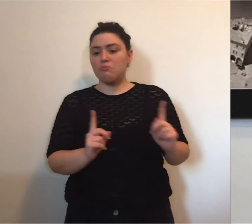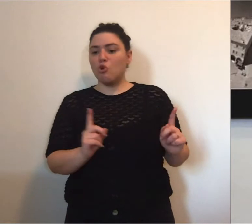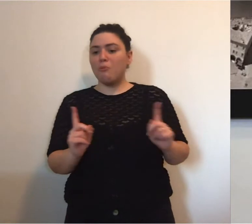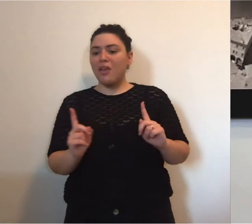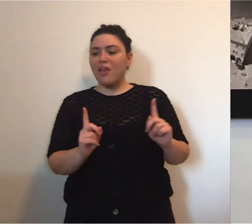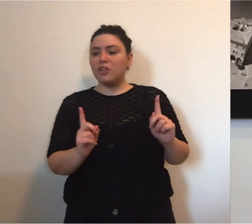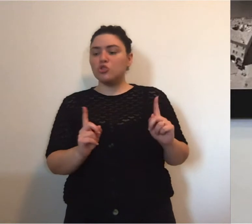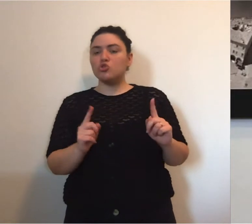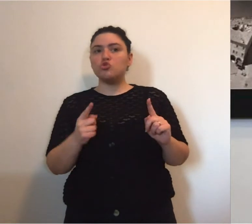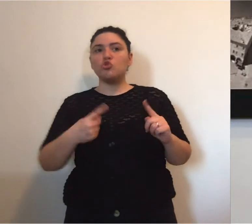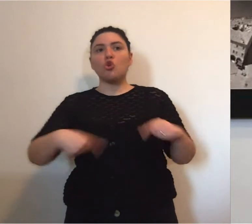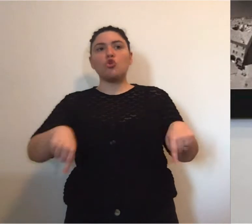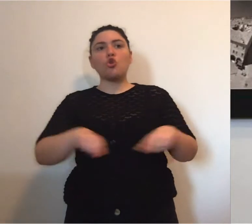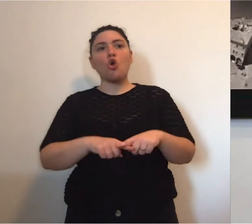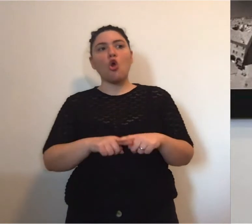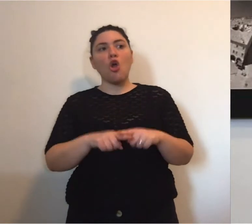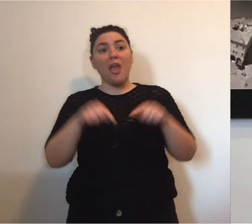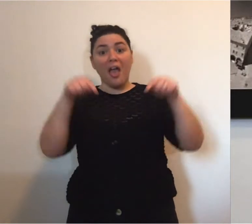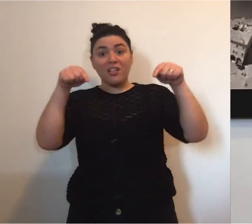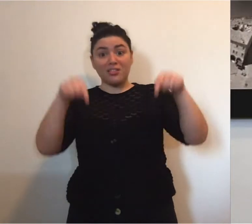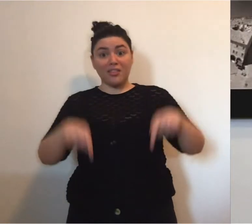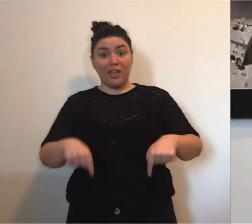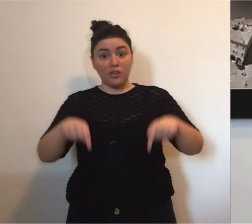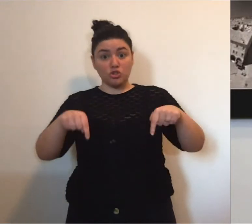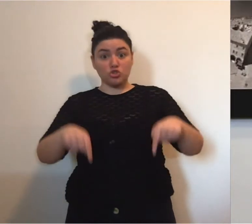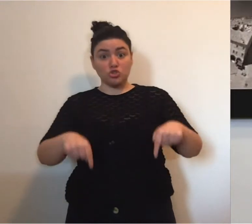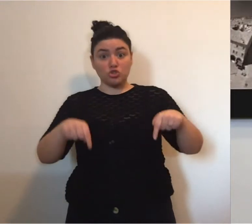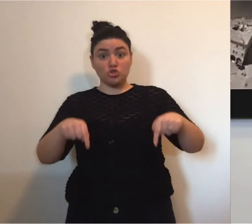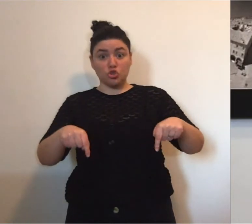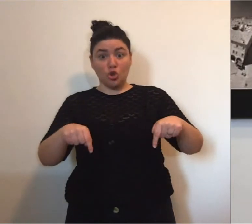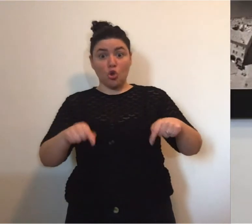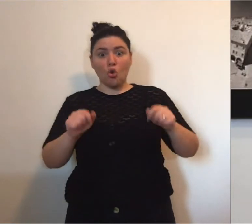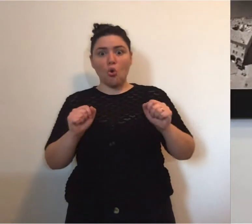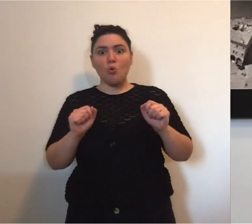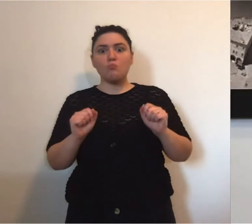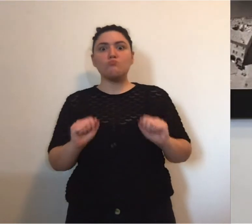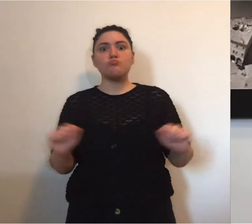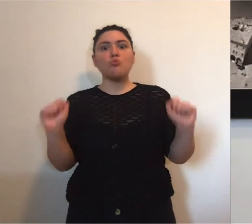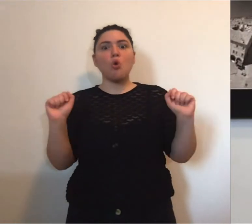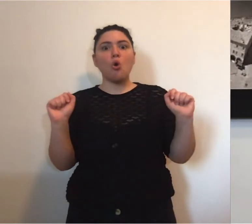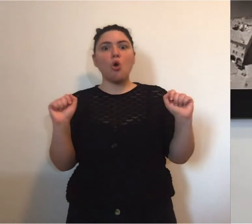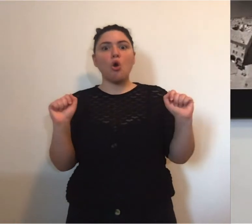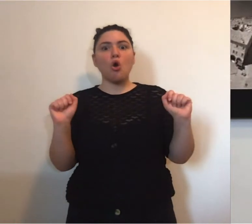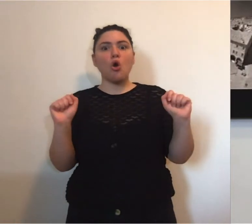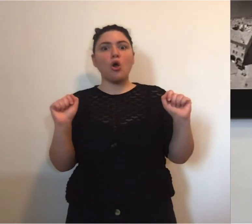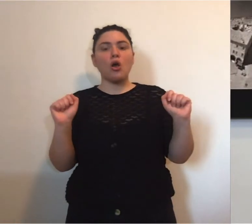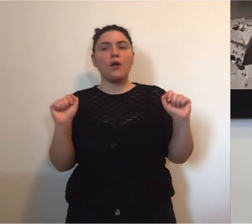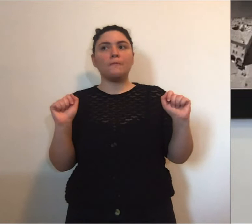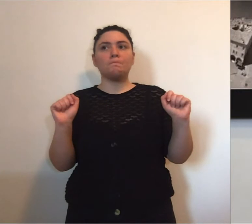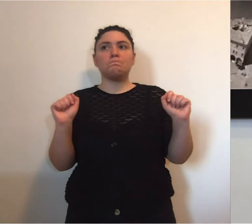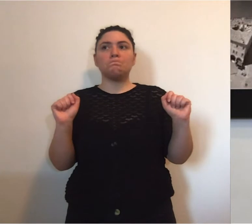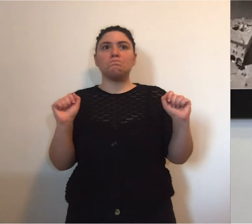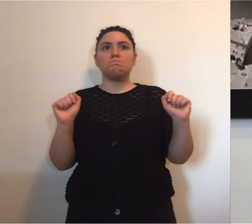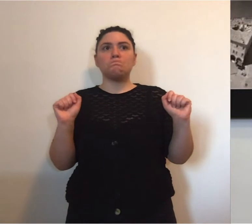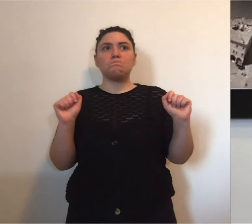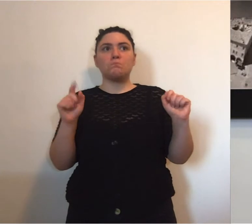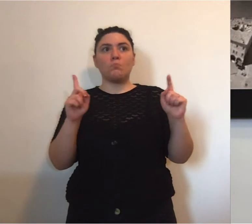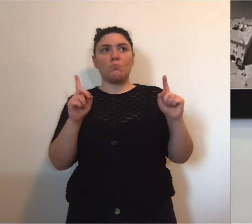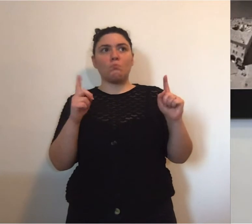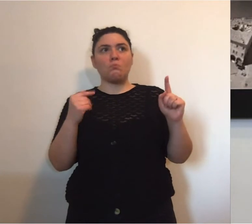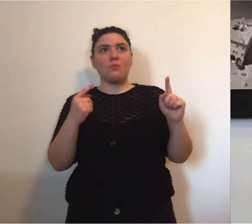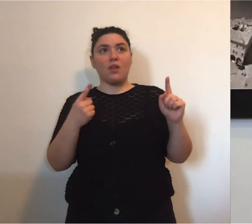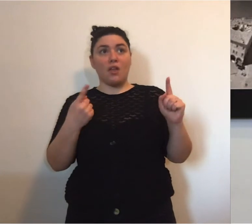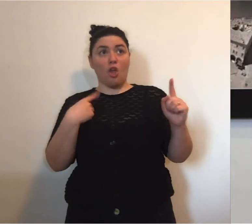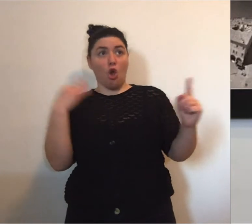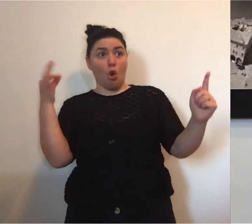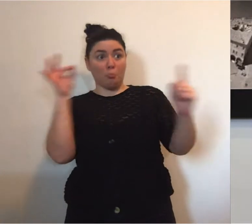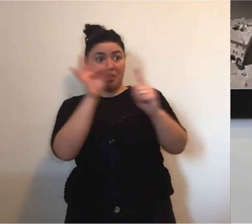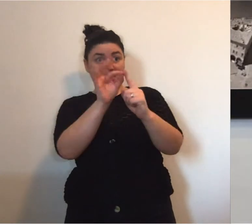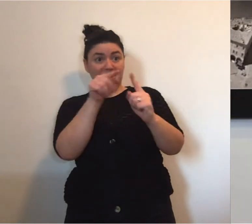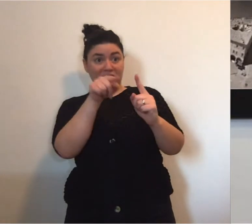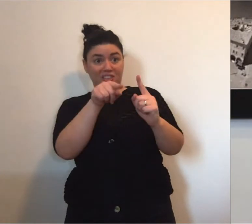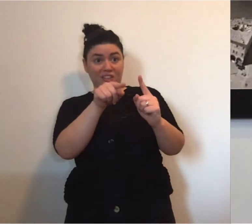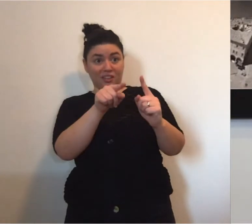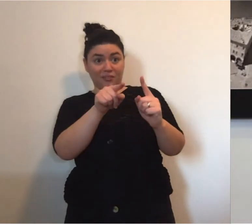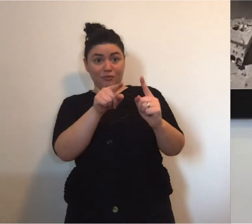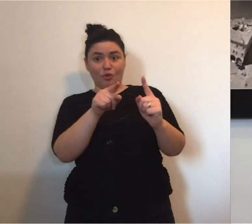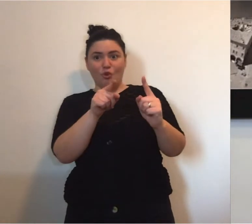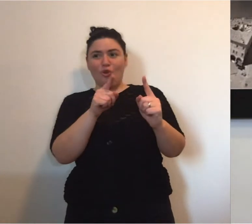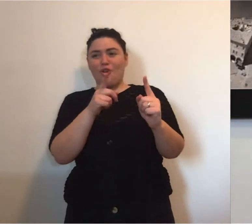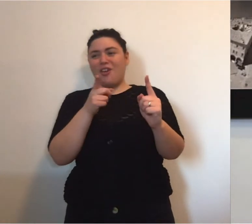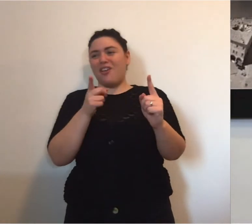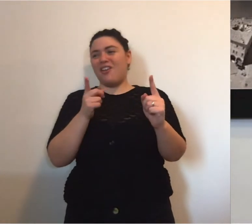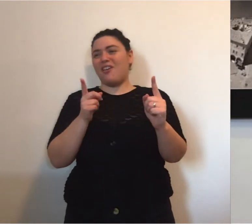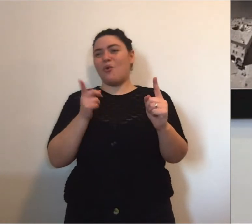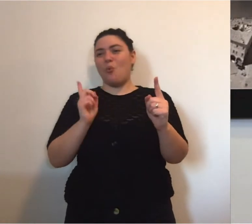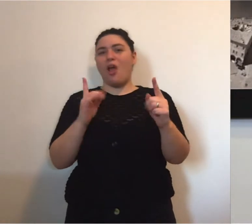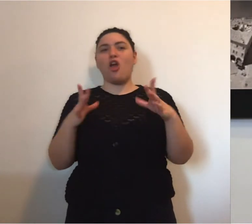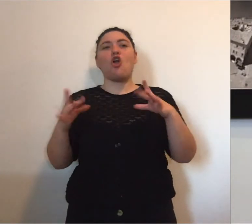possiamo dare il colpo importante per ridurre e arrivare a quell